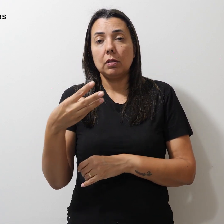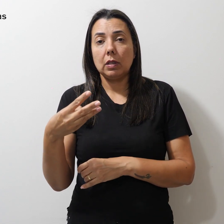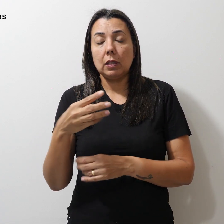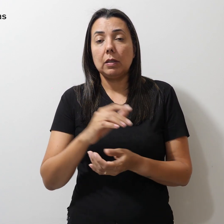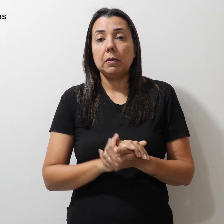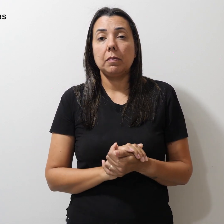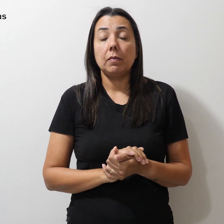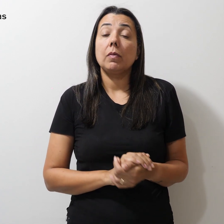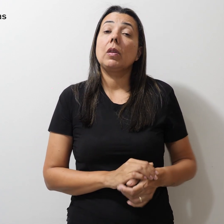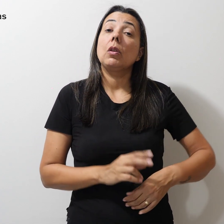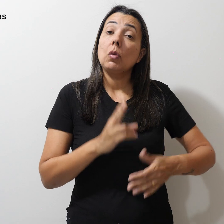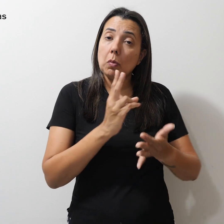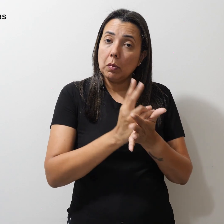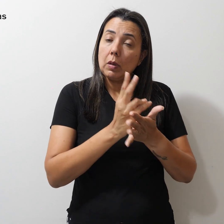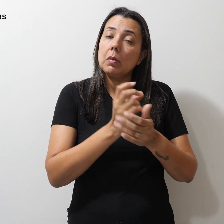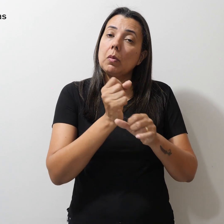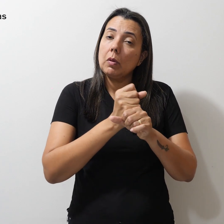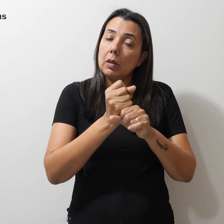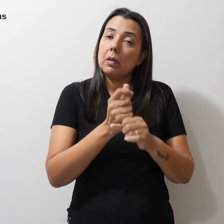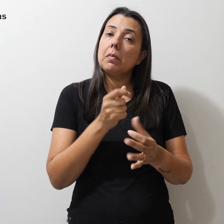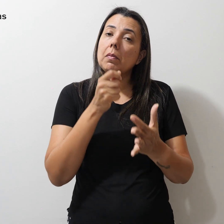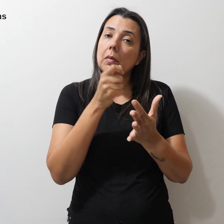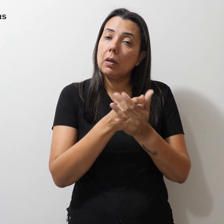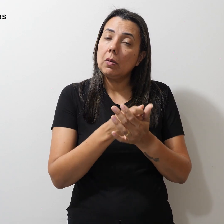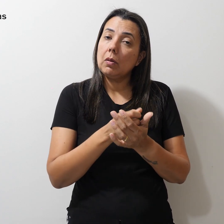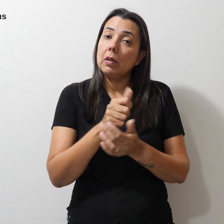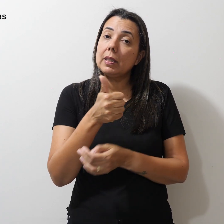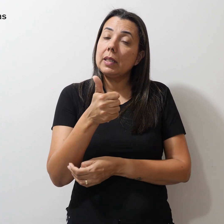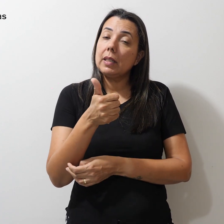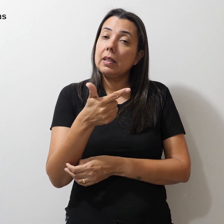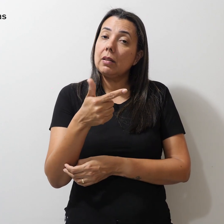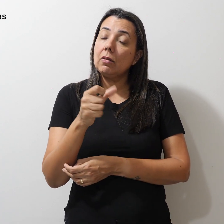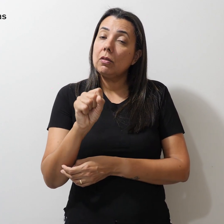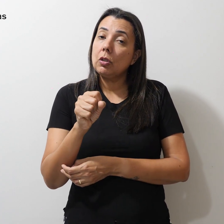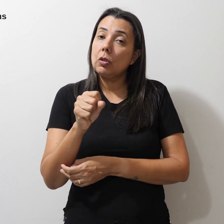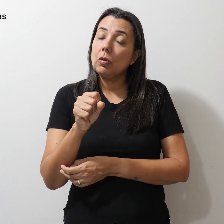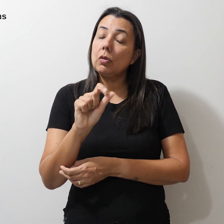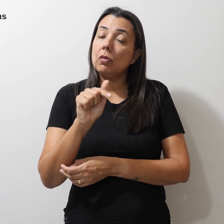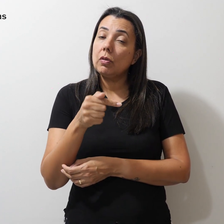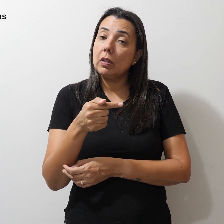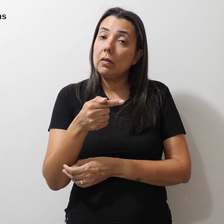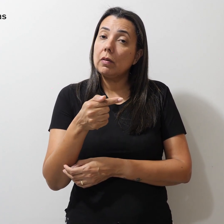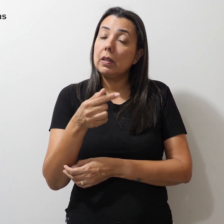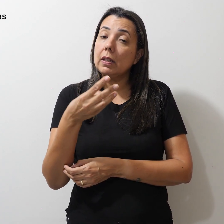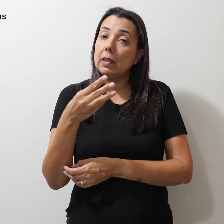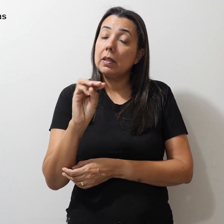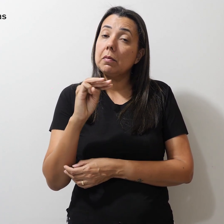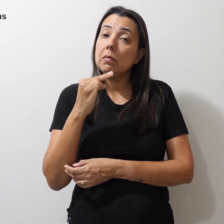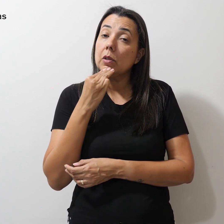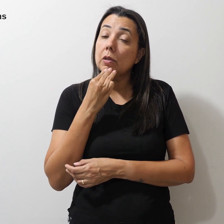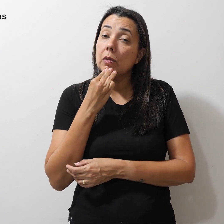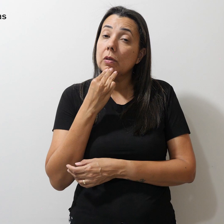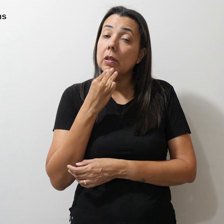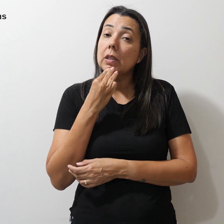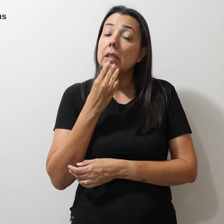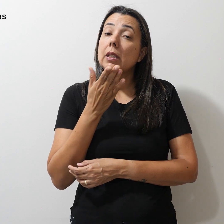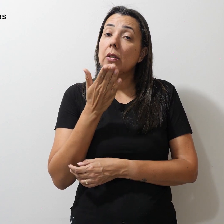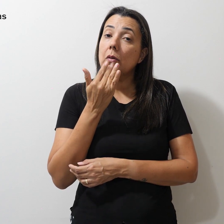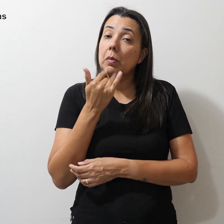No mesmo ano, pagou R$ 128,3 milhões em alimentação escolar.